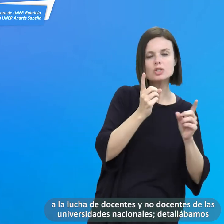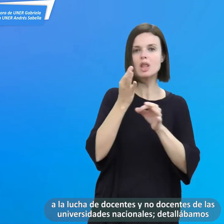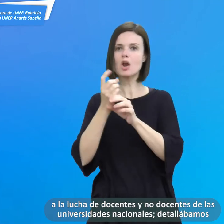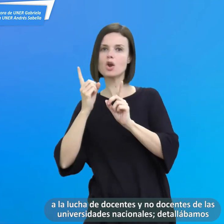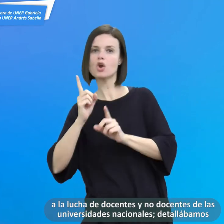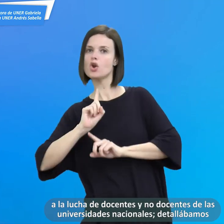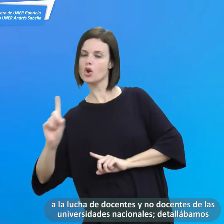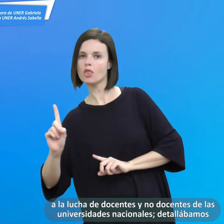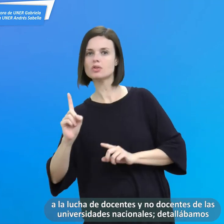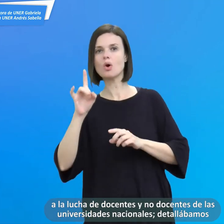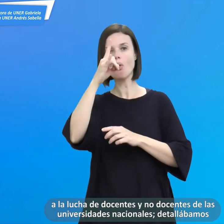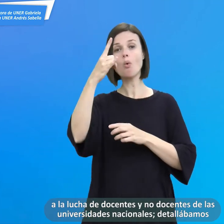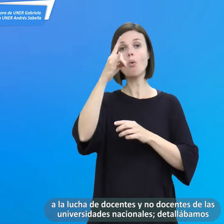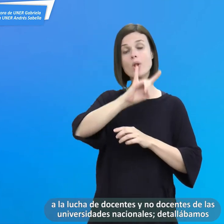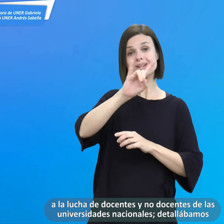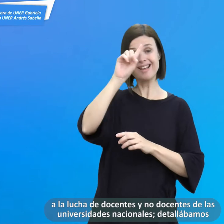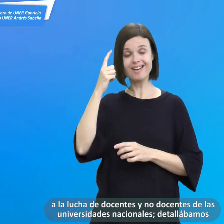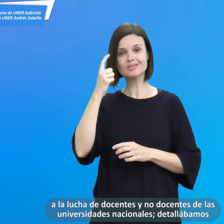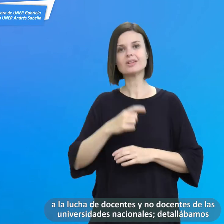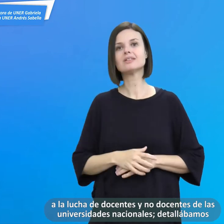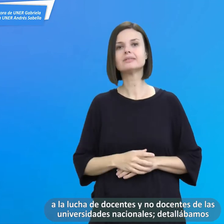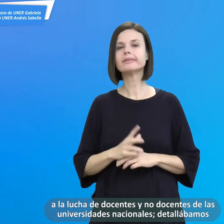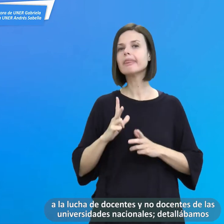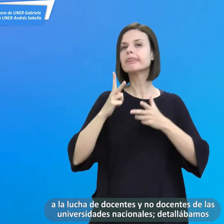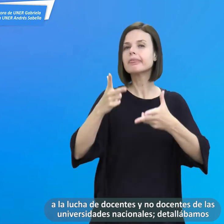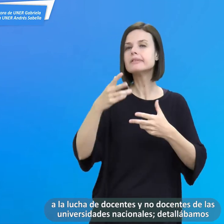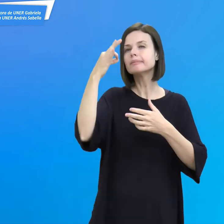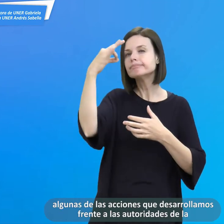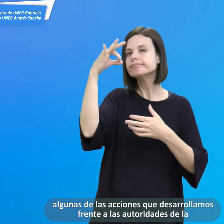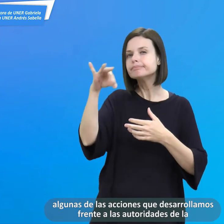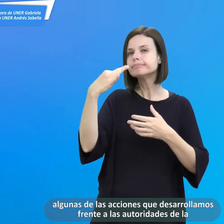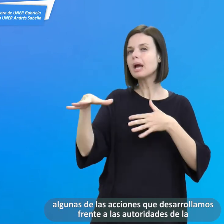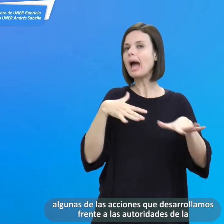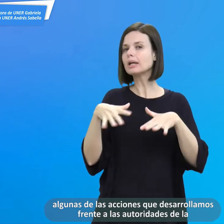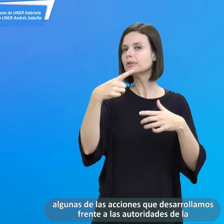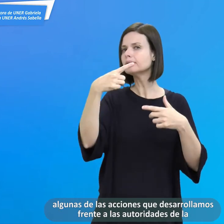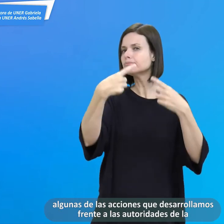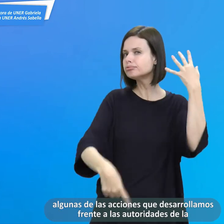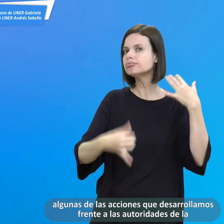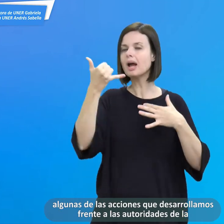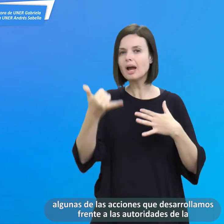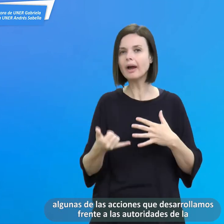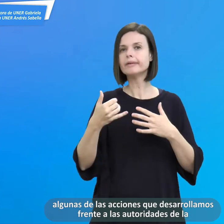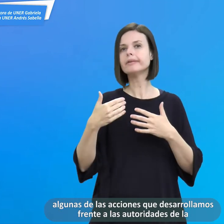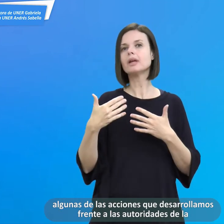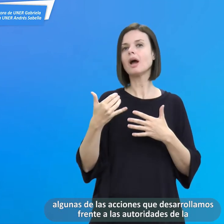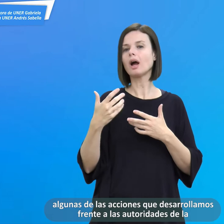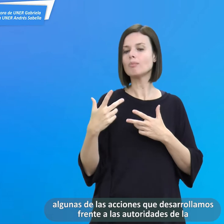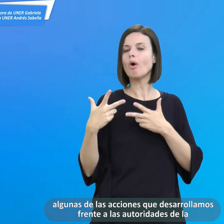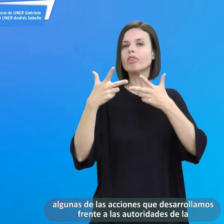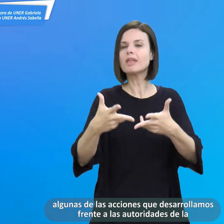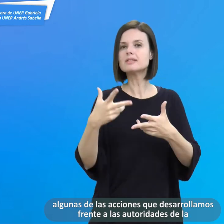docentes y no docentes de las universidades nacionales. Detallábamos algunas de las acciones que